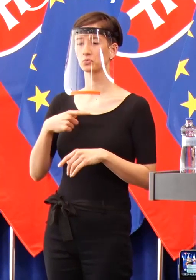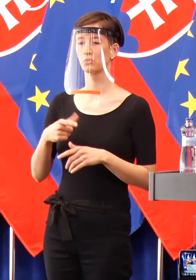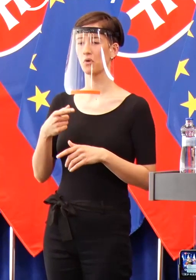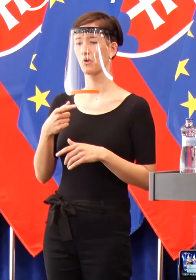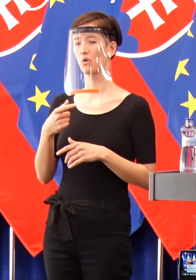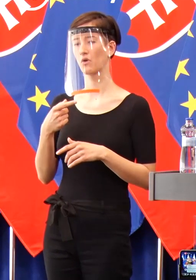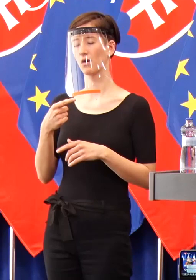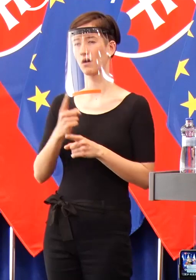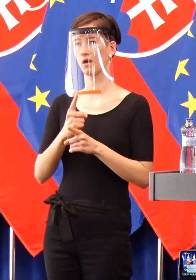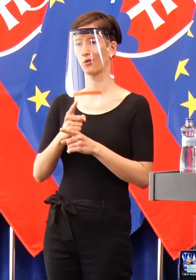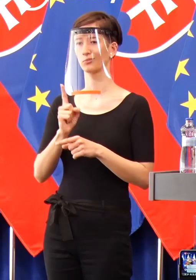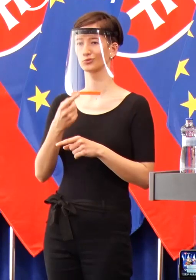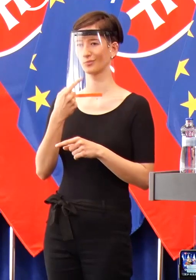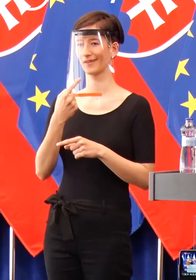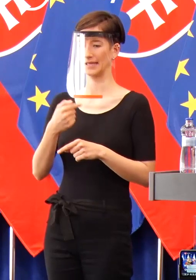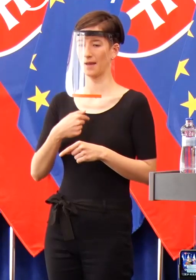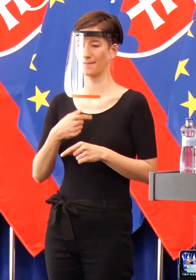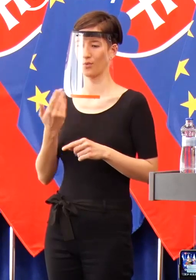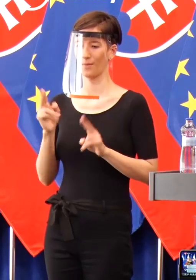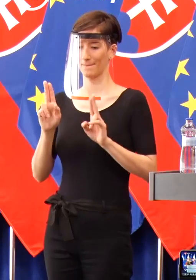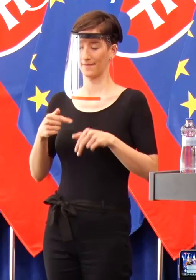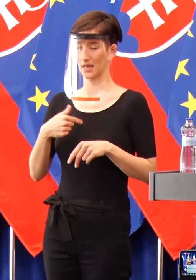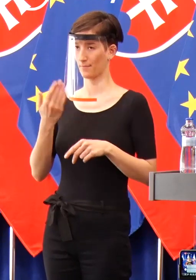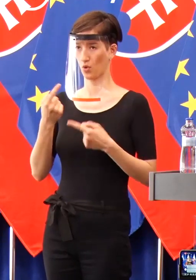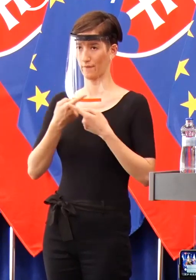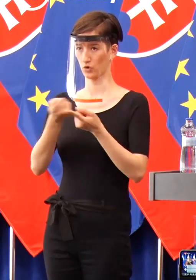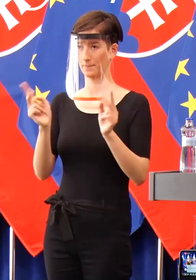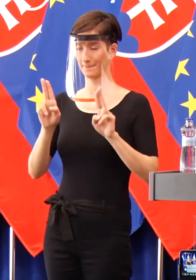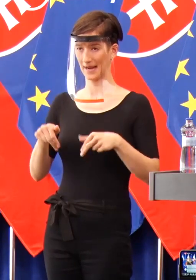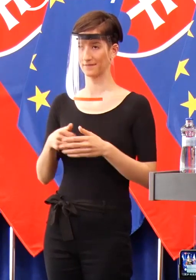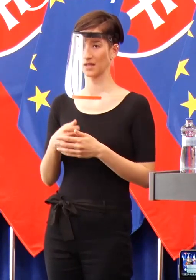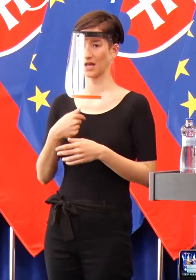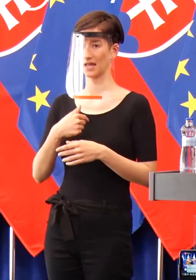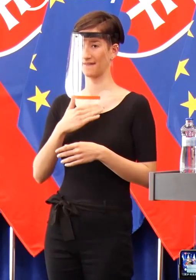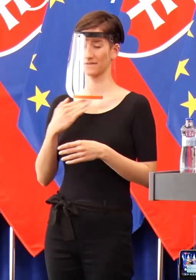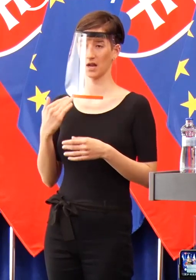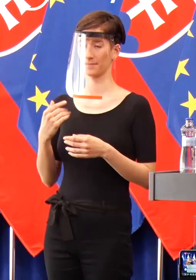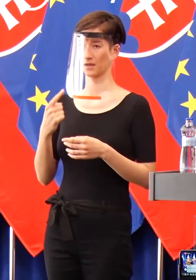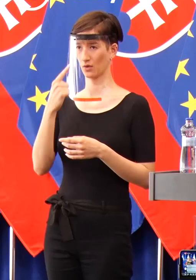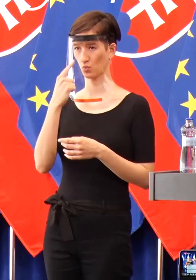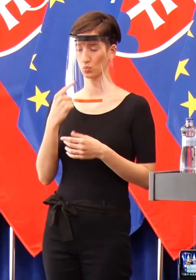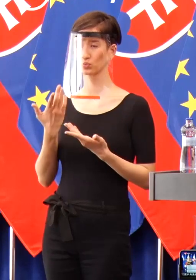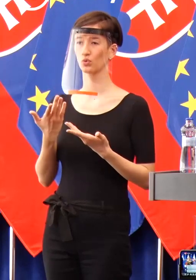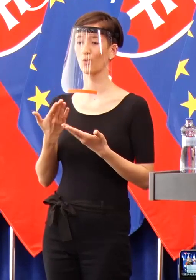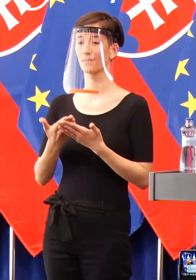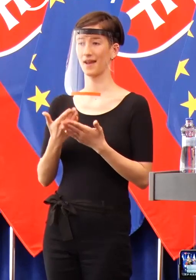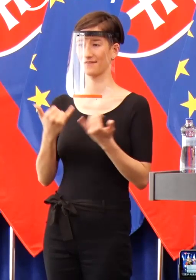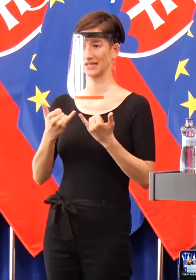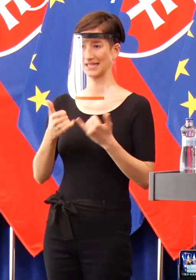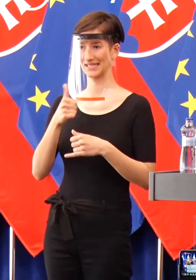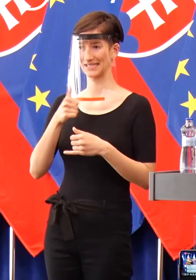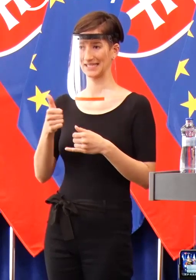pravdu. Je mi naozaj ľúto, že sa to stalo a práve teda v Deňe Rómu musíme oznámiť takúto znu informáciu.